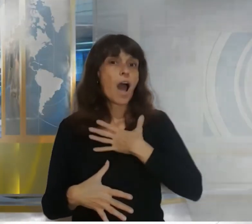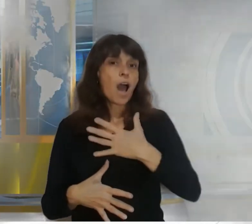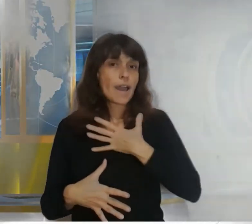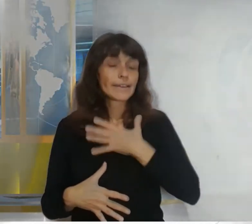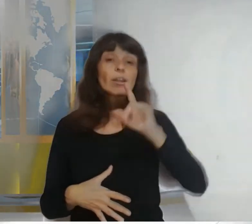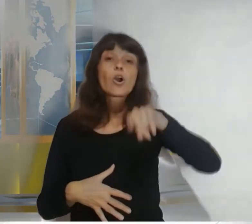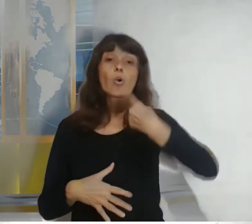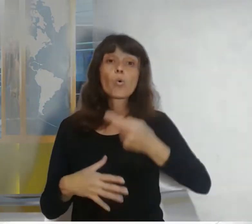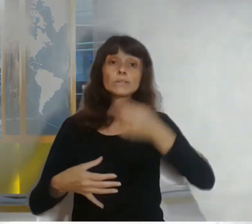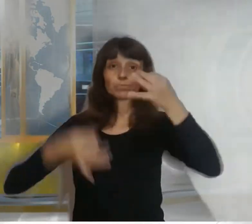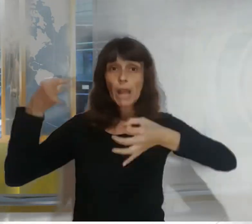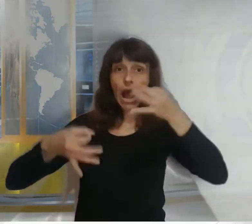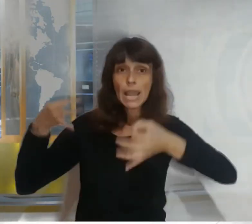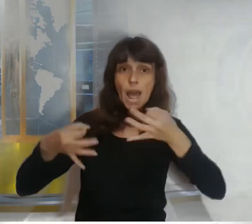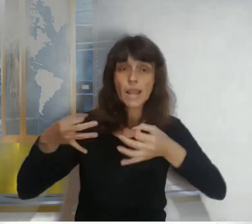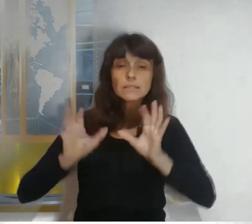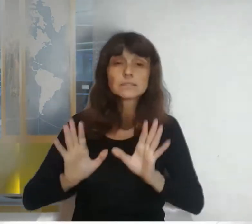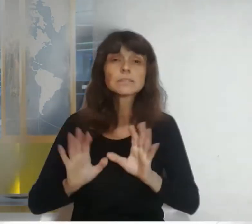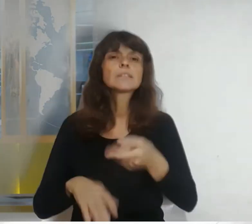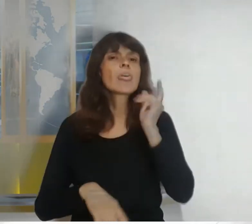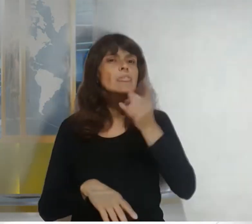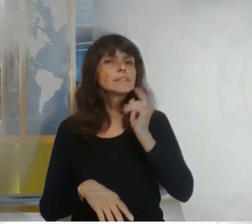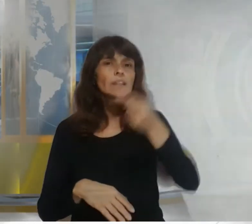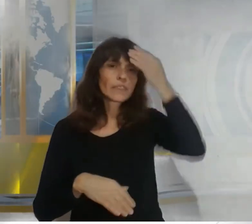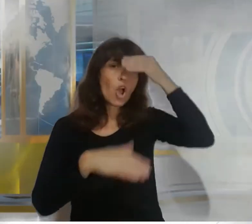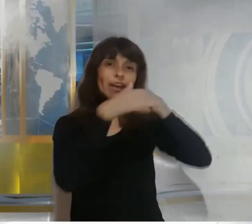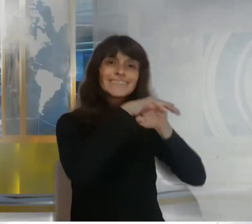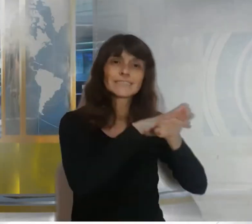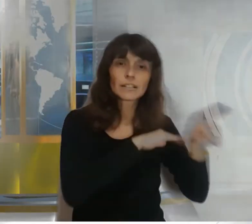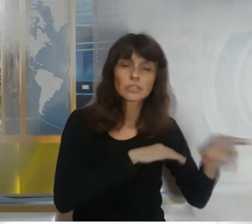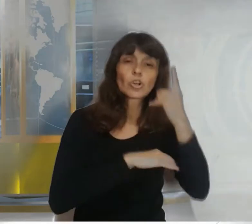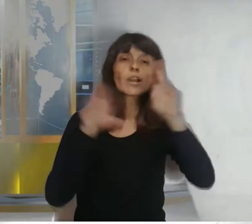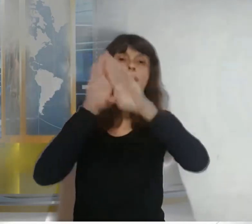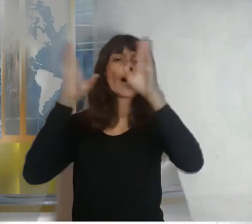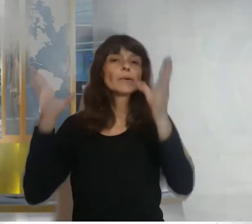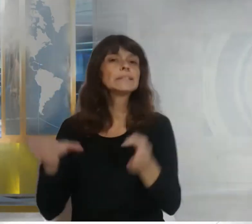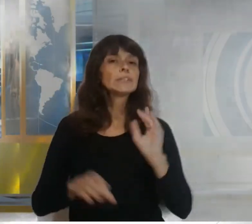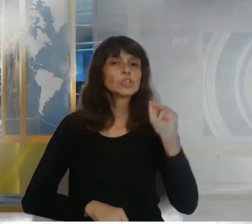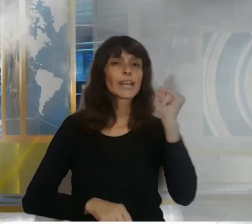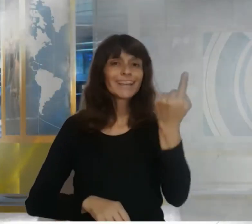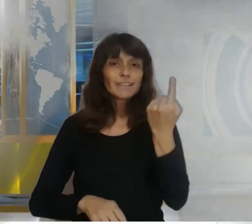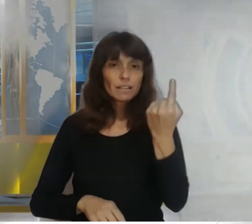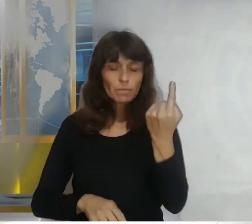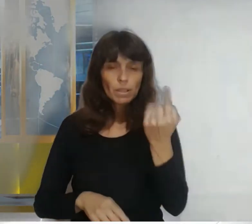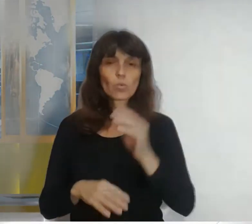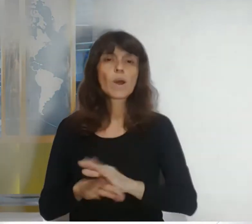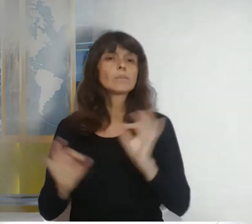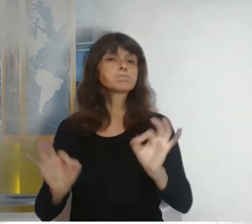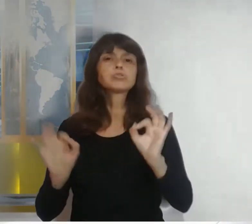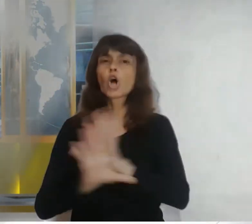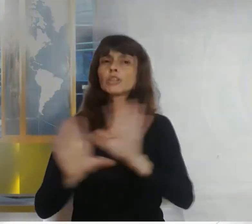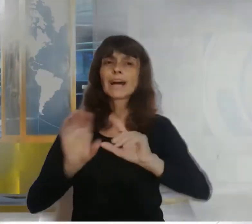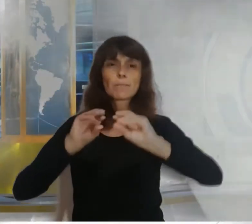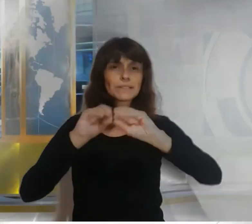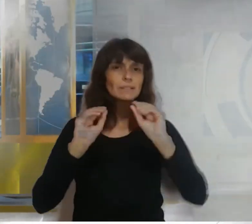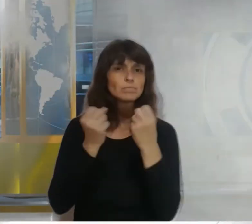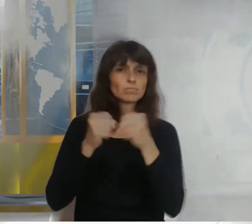en una habitación individual Se encuentra totalmente aislado La semana pasada el movimiento Socialismo